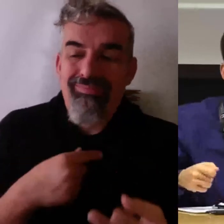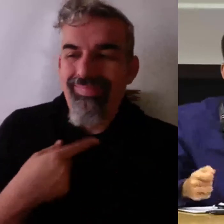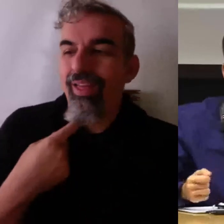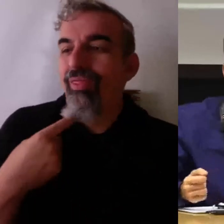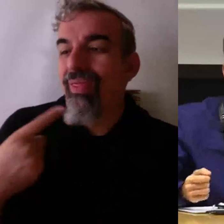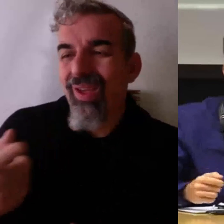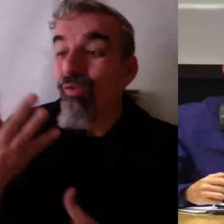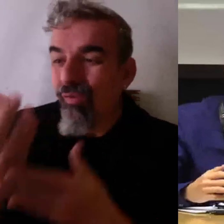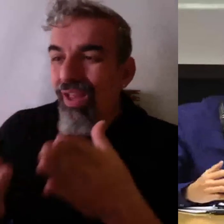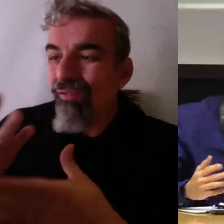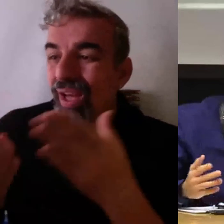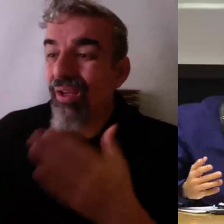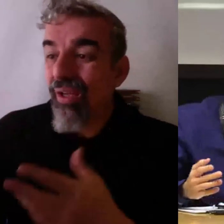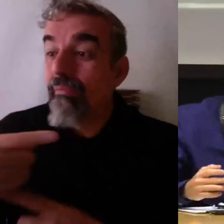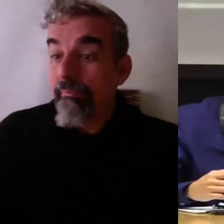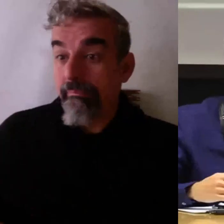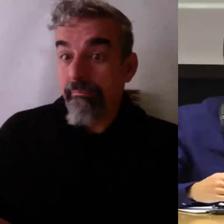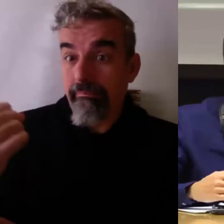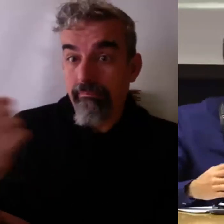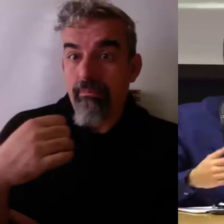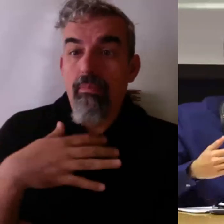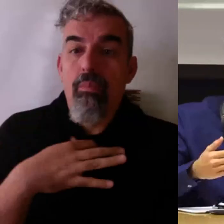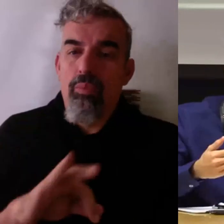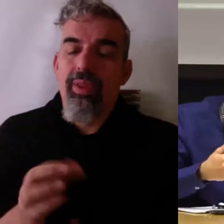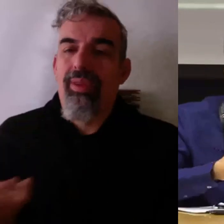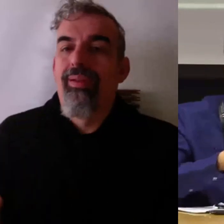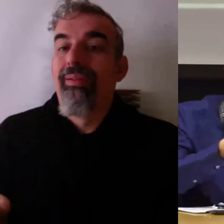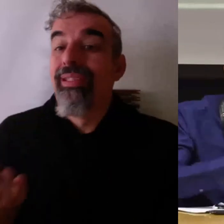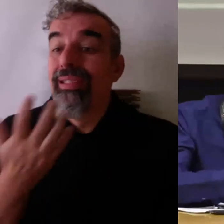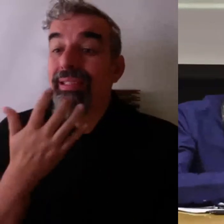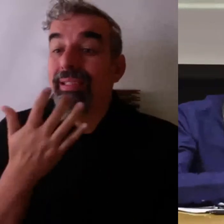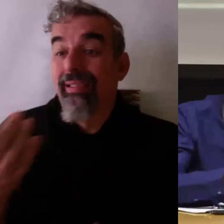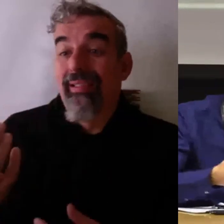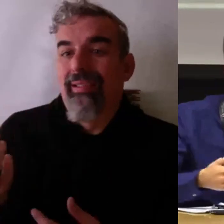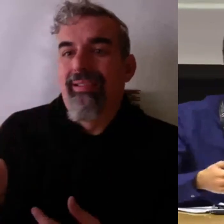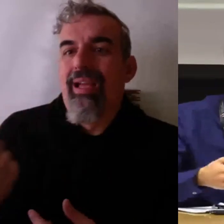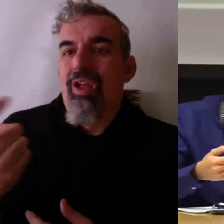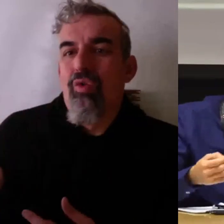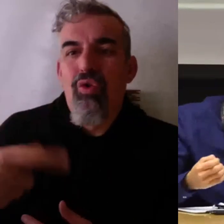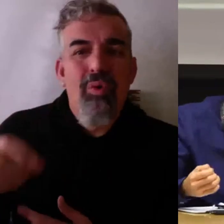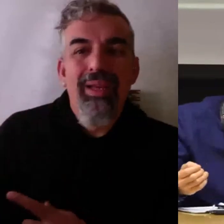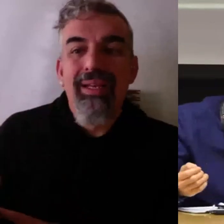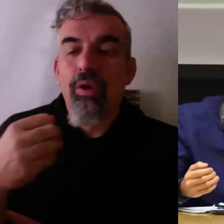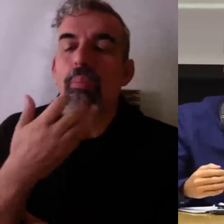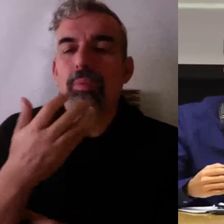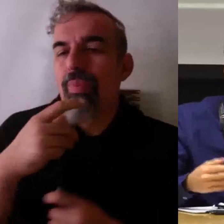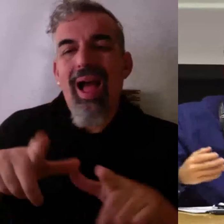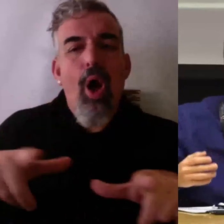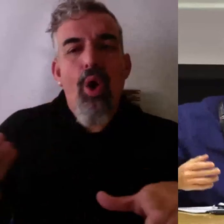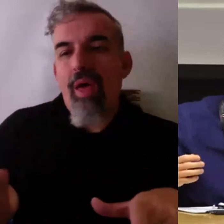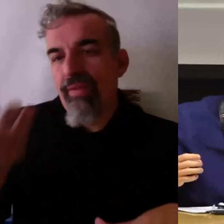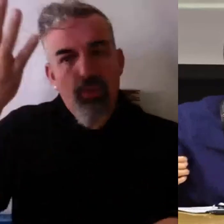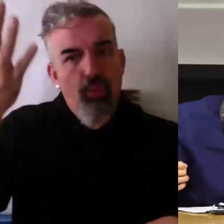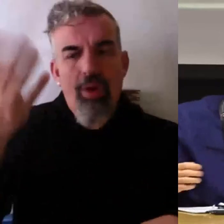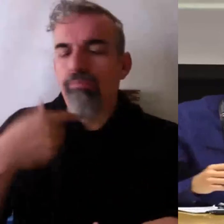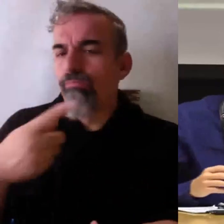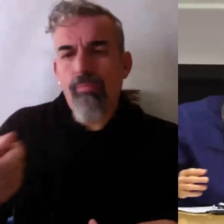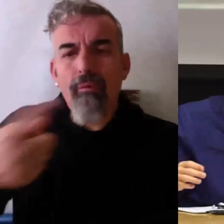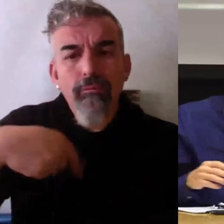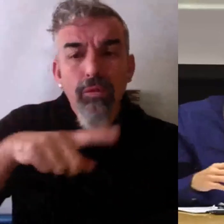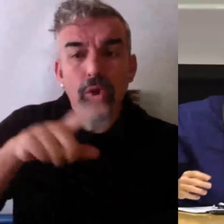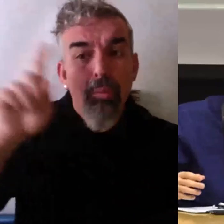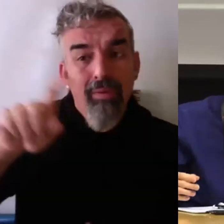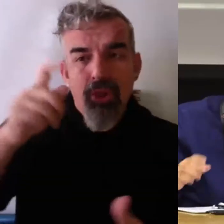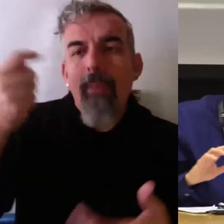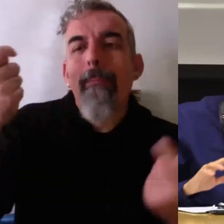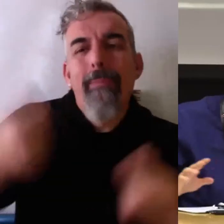ya están recogiendo las cosas. Pues, por ejemplo, dejarlo en... en la virtual, ser pesados con ello porque, bueno, lo de ser